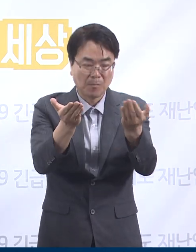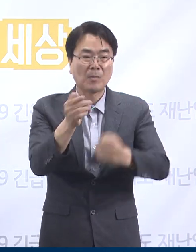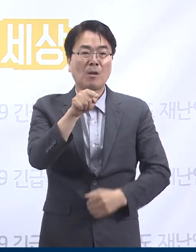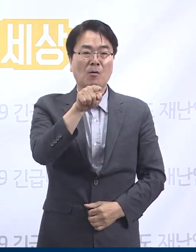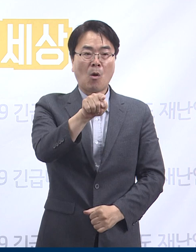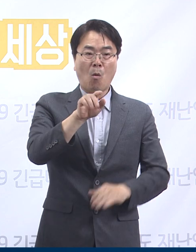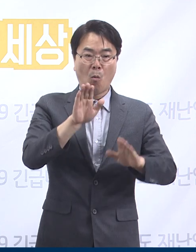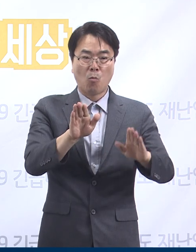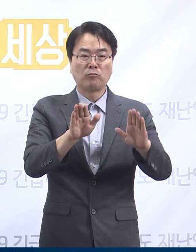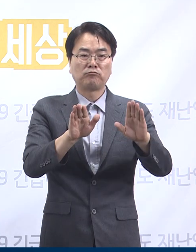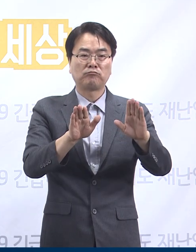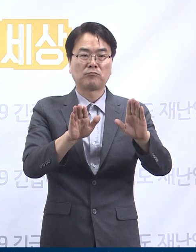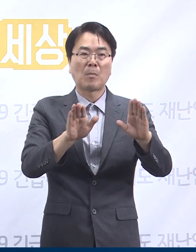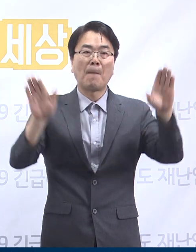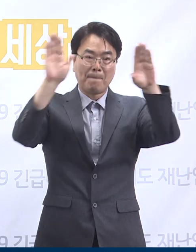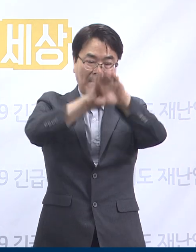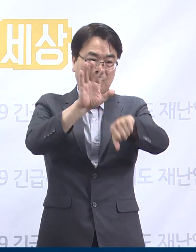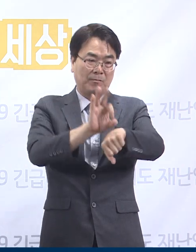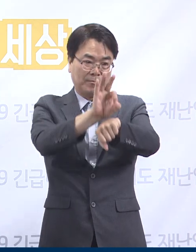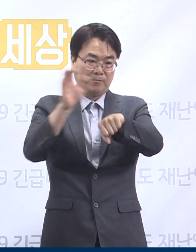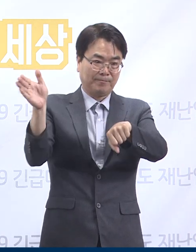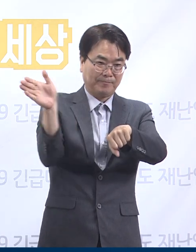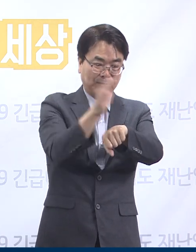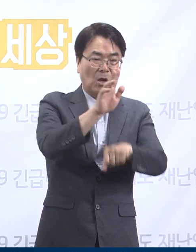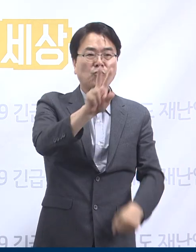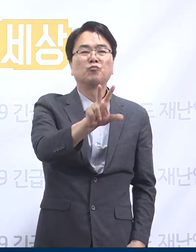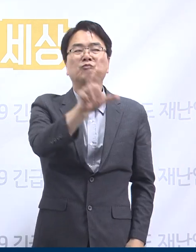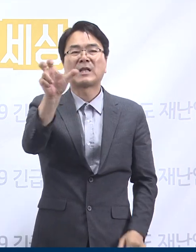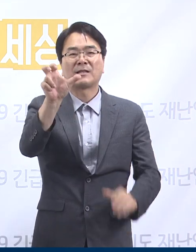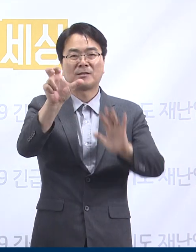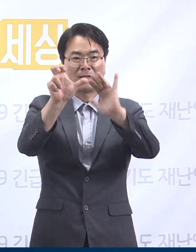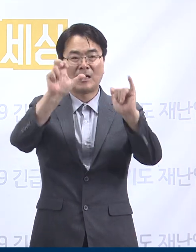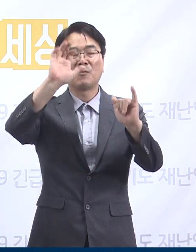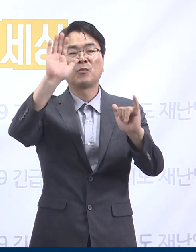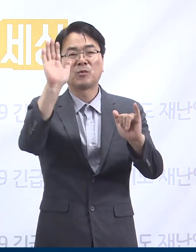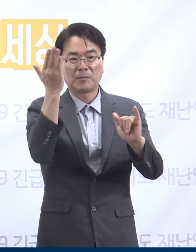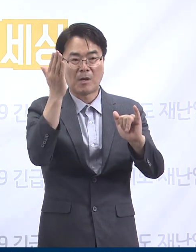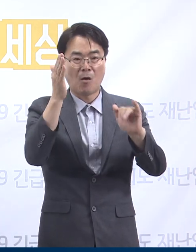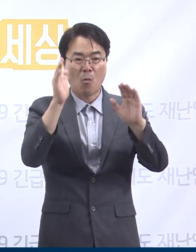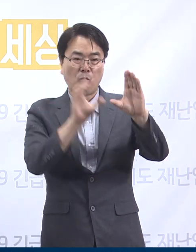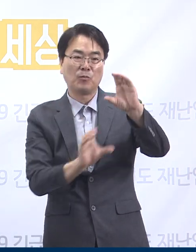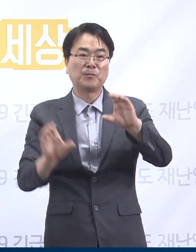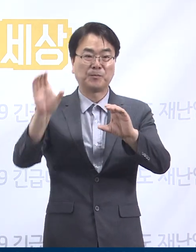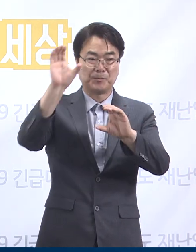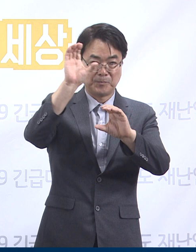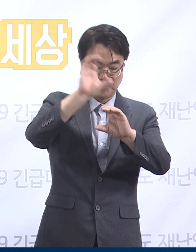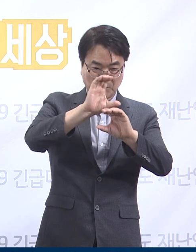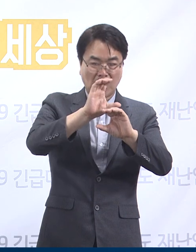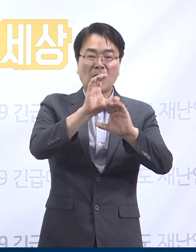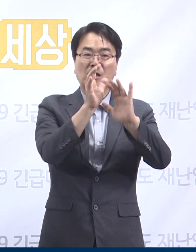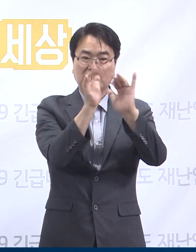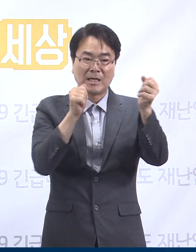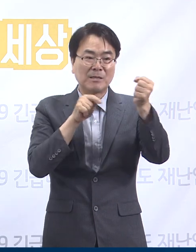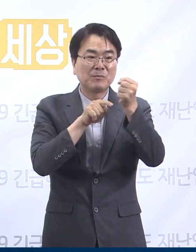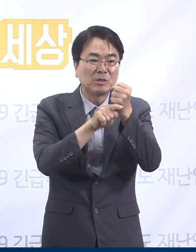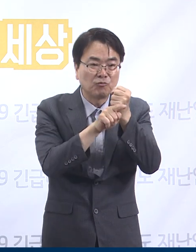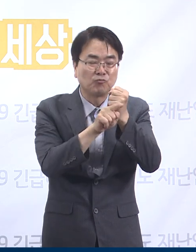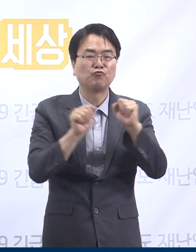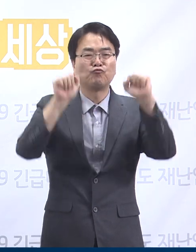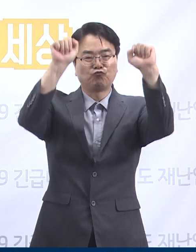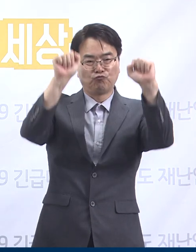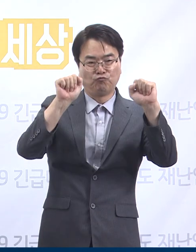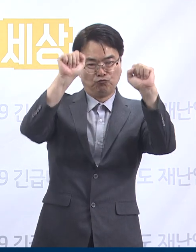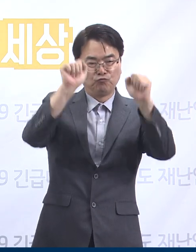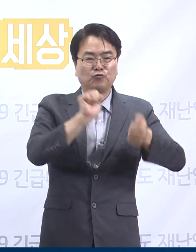오늘 0시 기준 1명이 증가한 총 25명입니다. 금일 추가 확진자는 양천구 운동시설 관련 추가